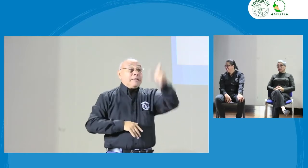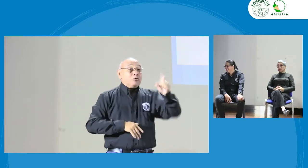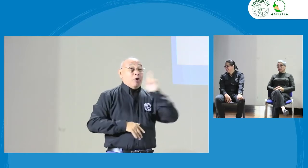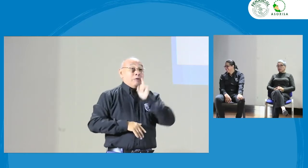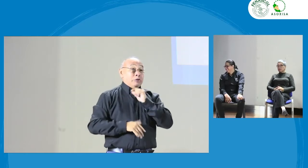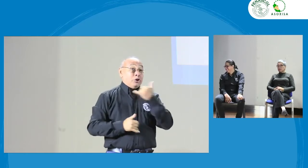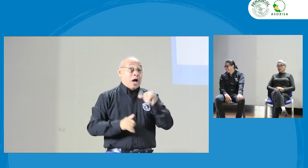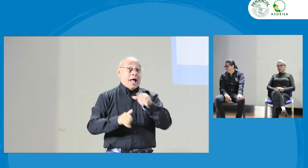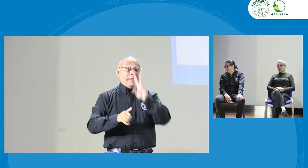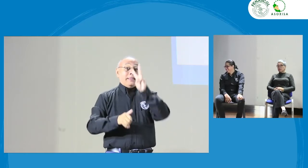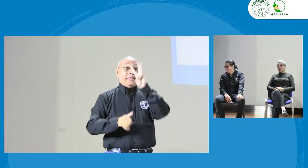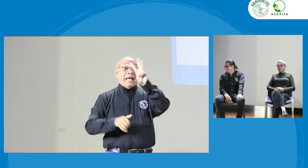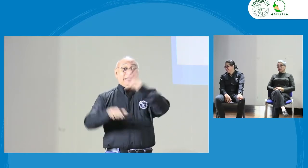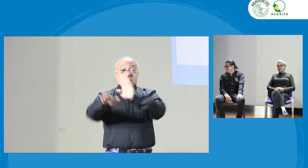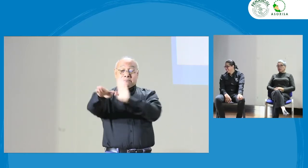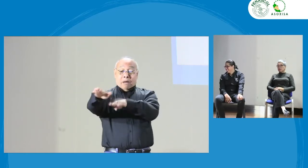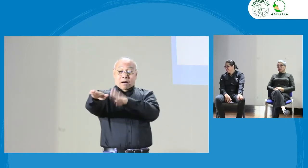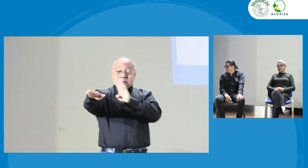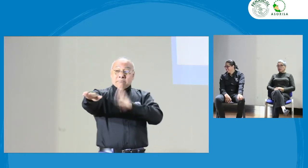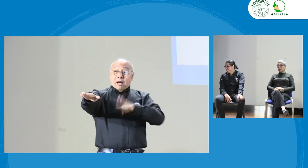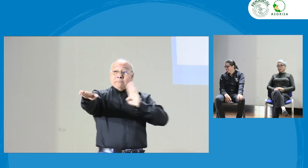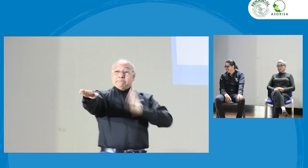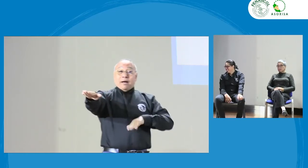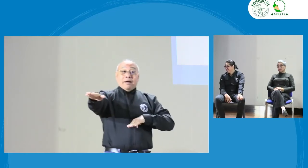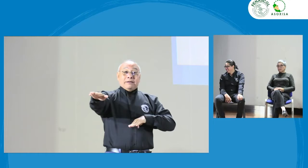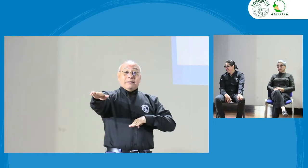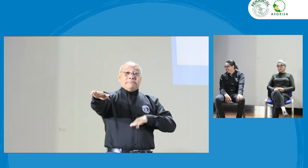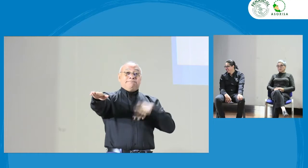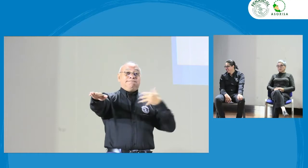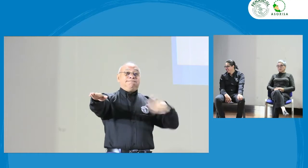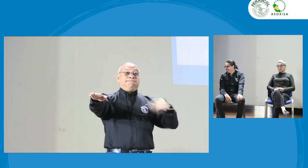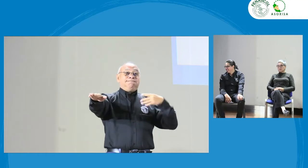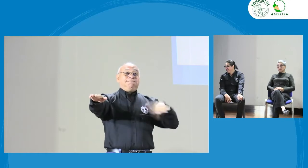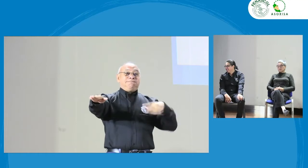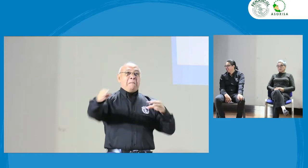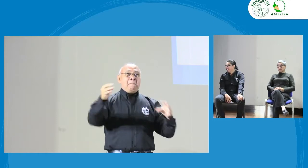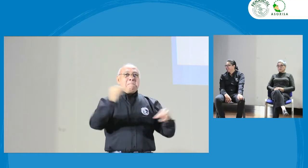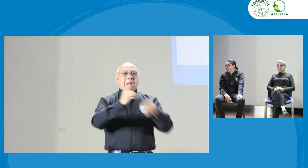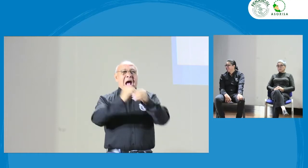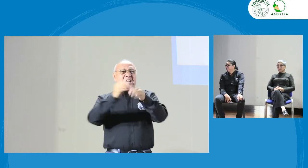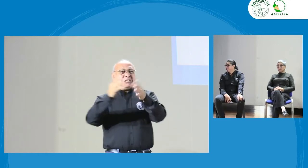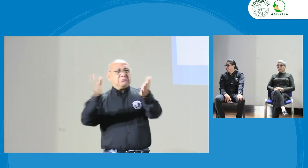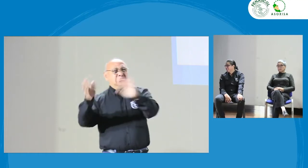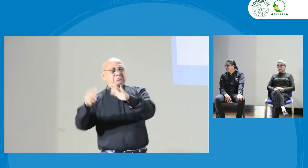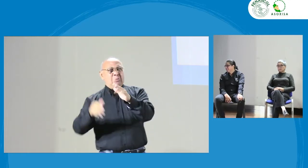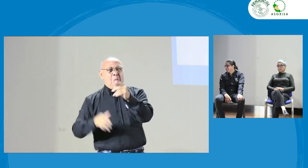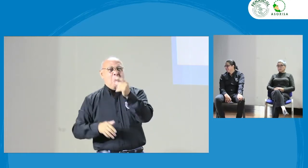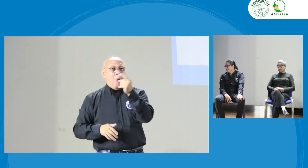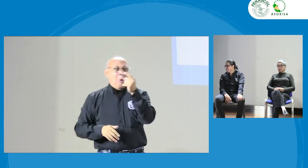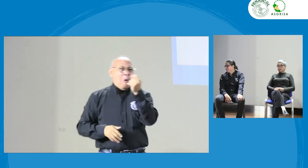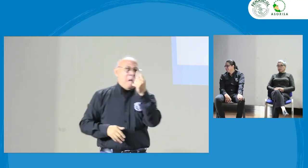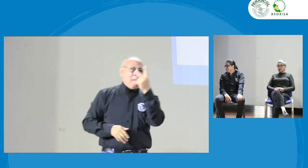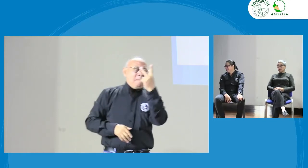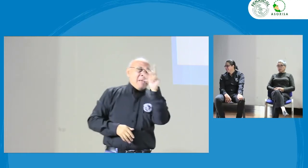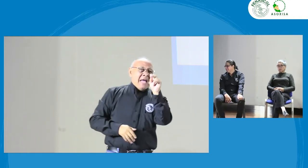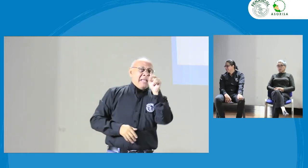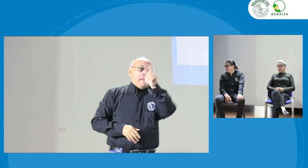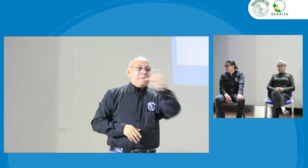Risaralda, en Santa Rosa de Cabal. Vamos a tener tres vehículos que nos van a movilizar hasta